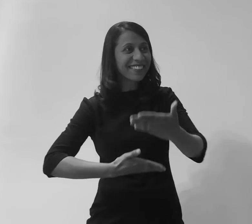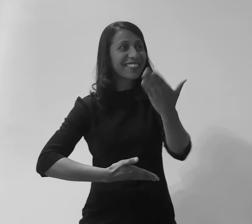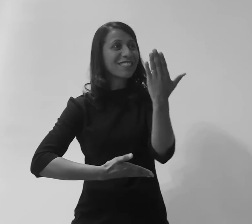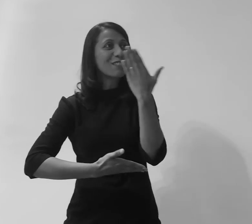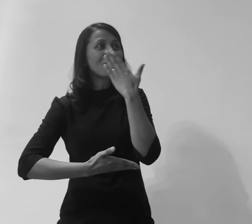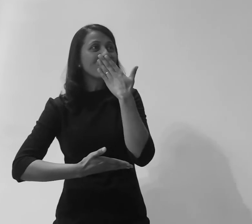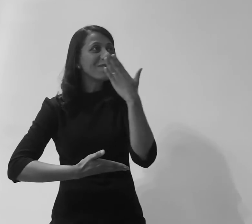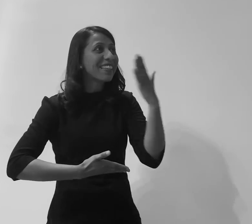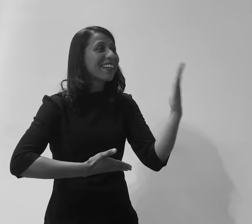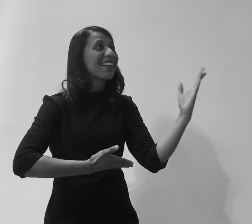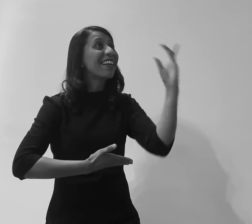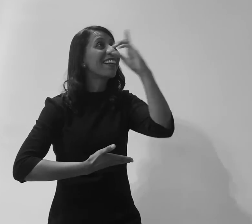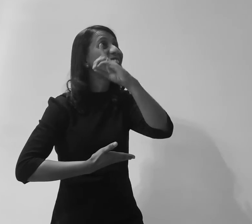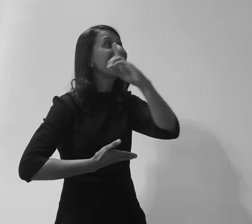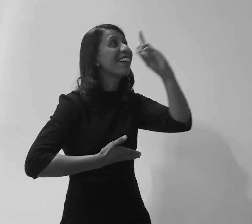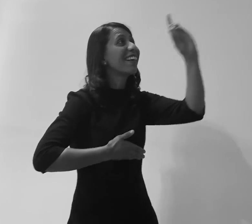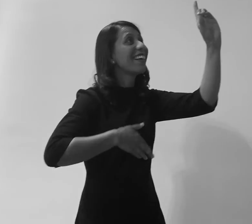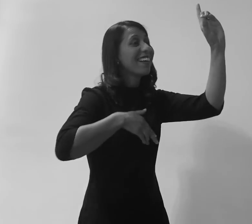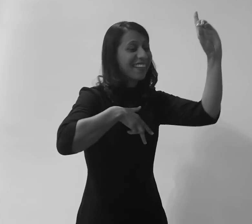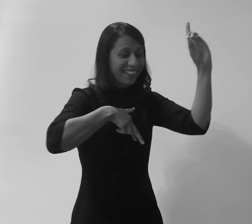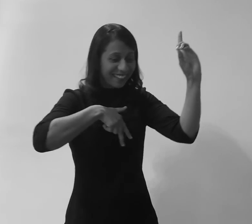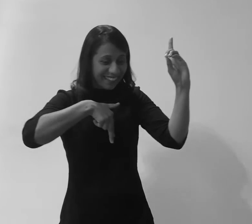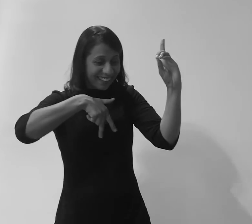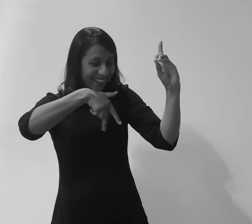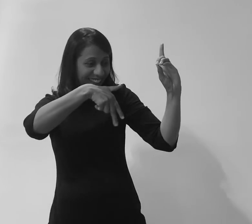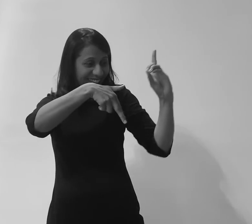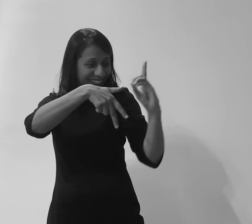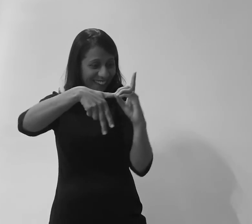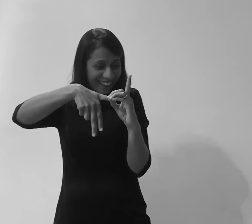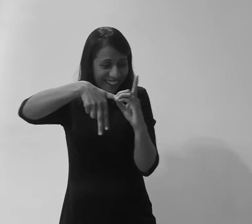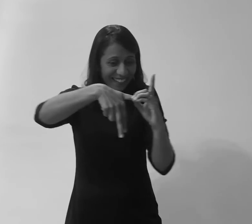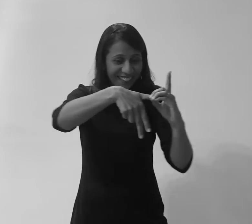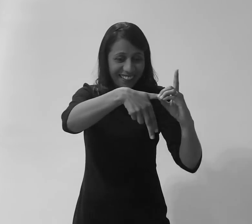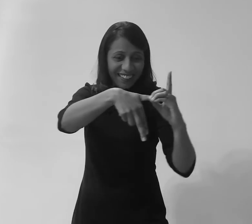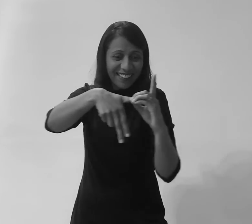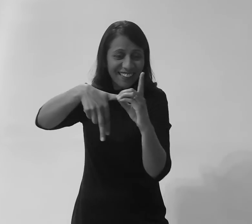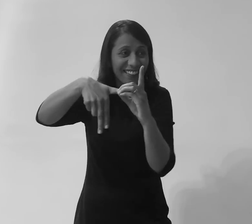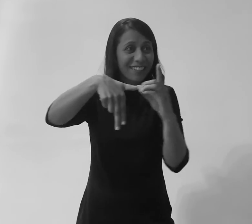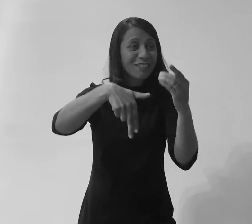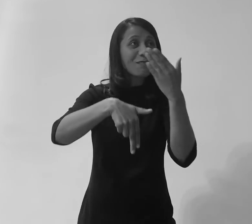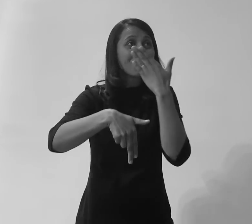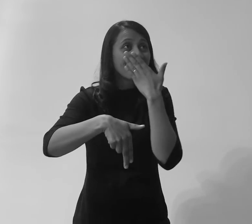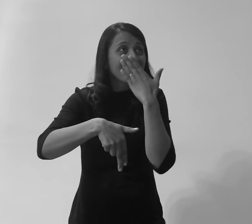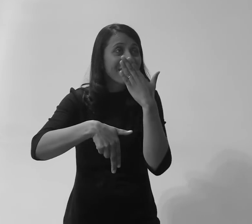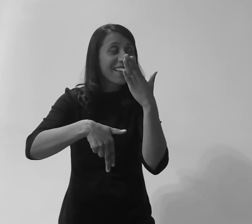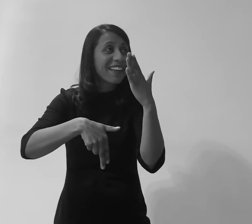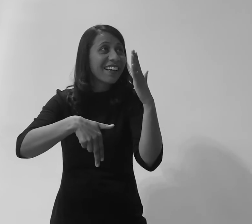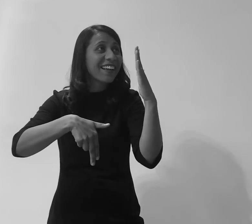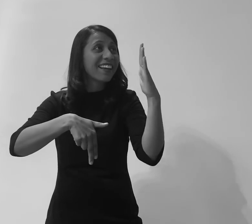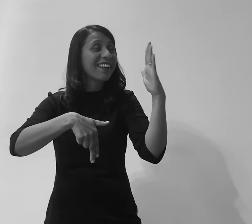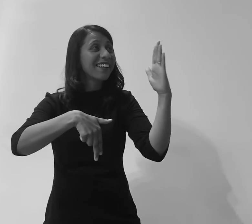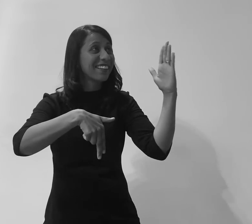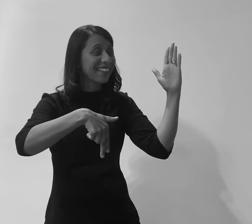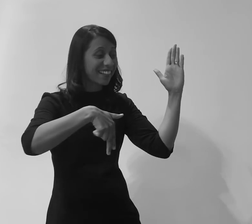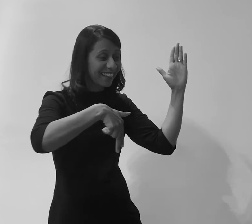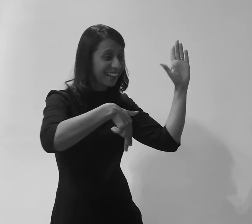Prometi que estarei contigo Prometi nunca irei te abandonar